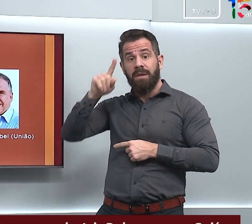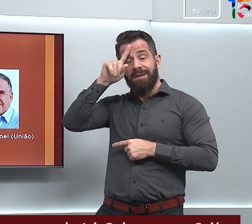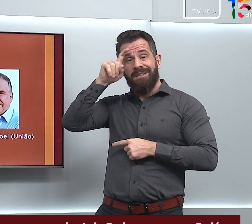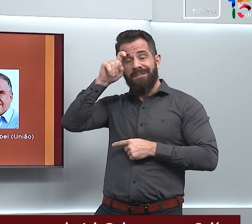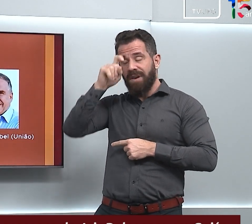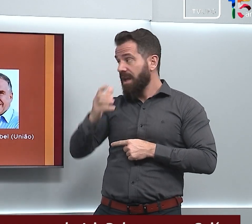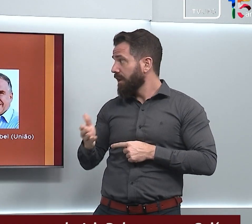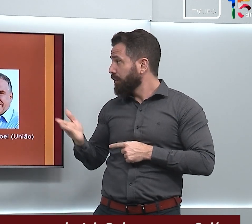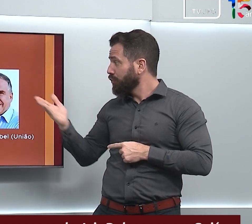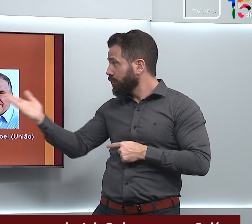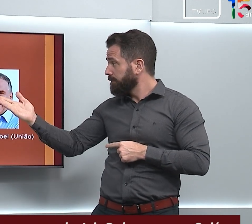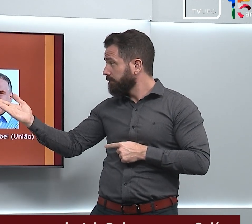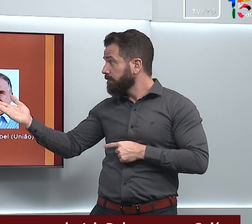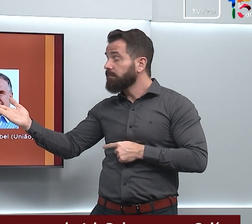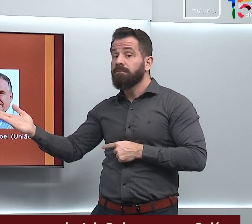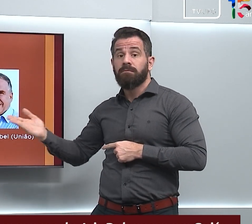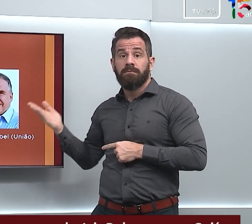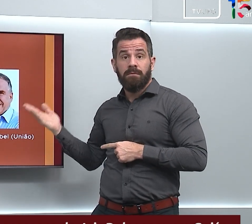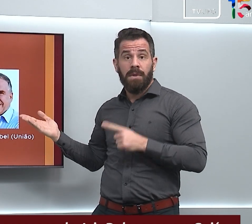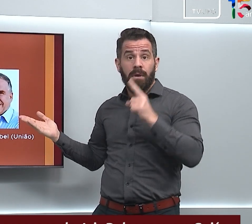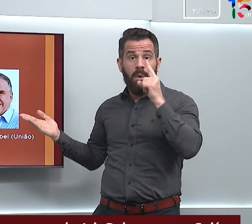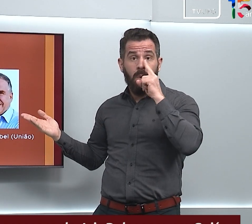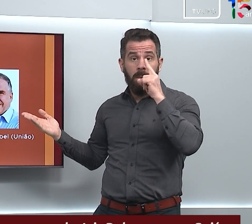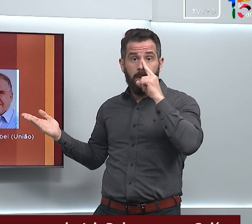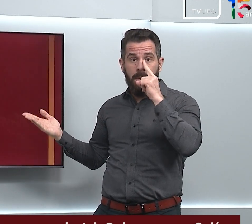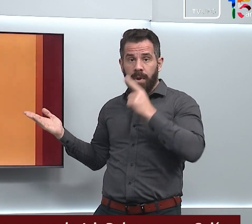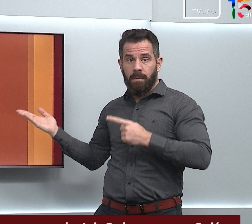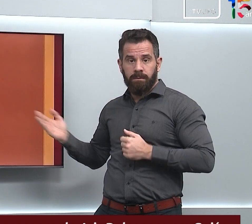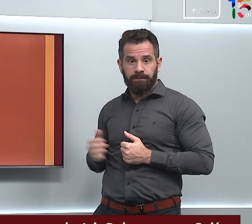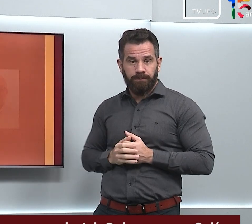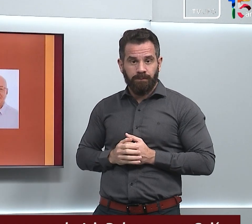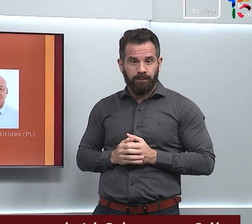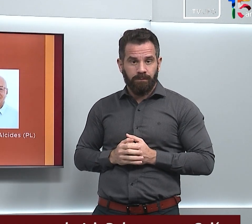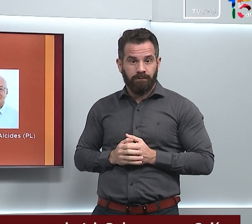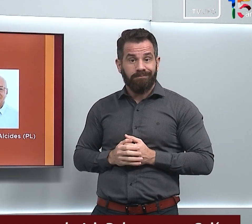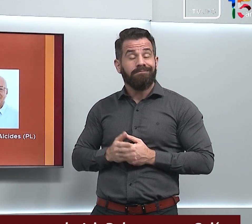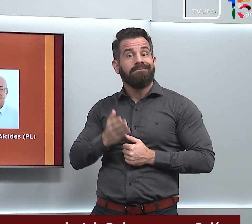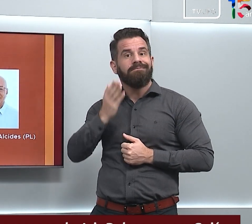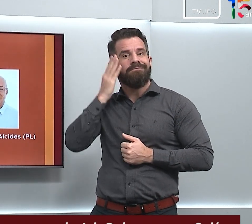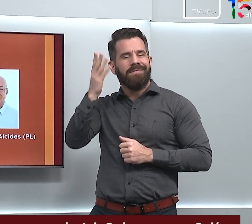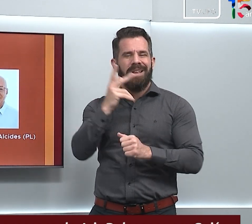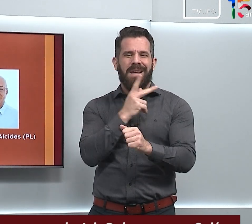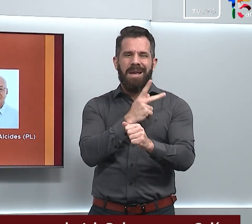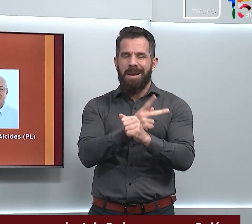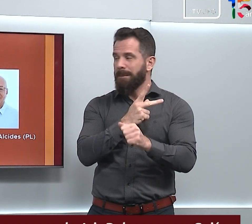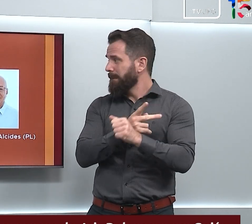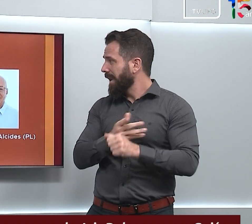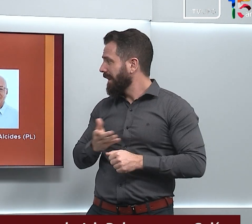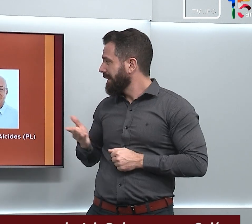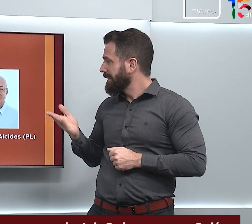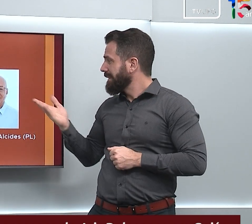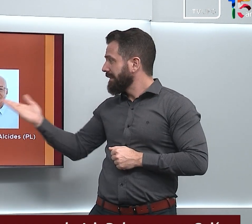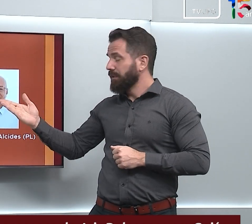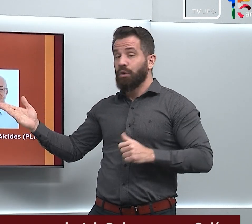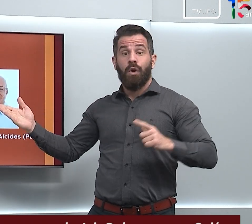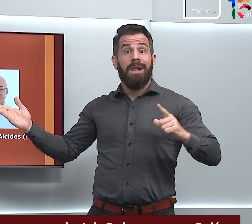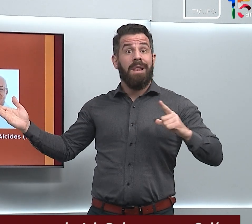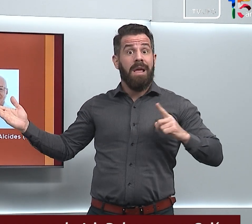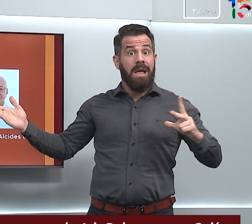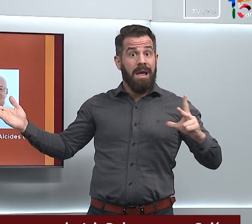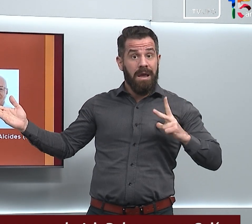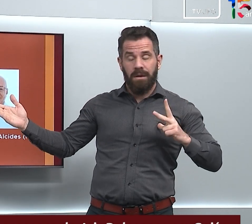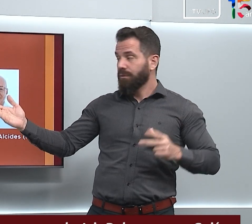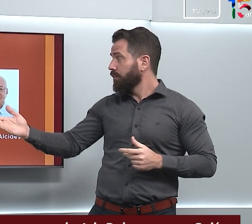do PL, e Mabel, do União Brasil. Em Aparecida de Goiânia, Leandro Vilela, do MDB, e o professor